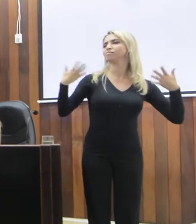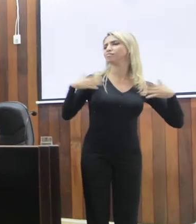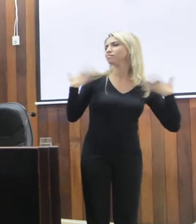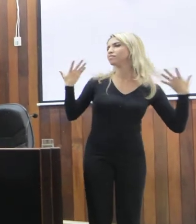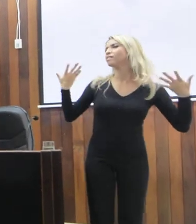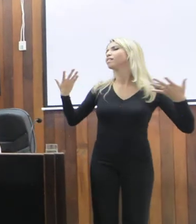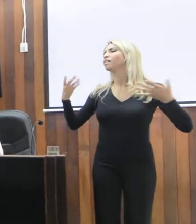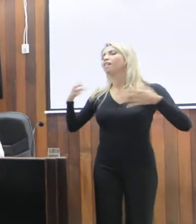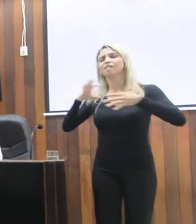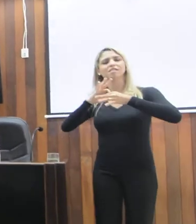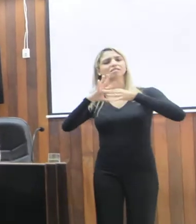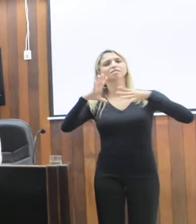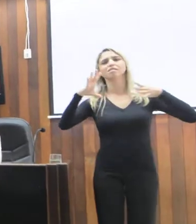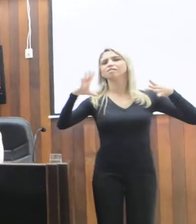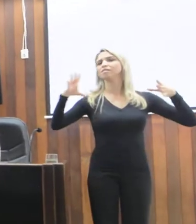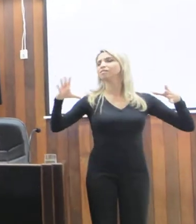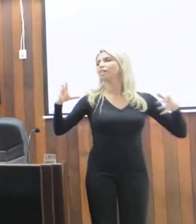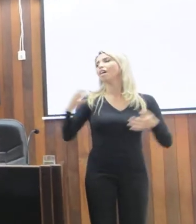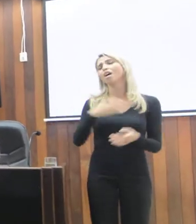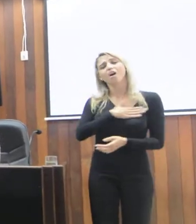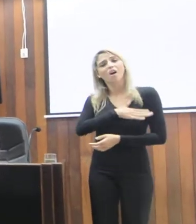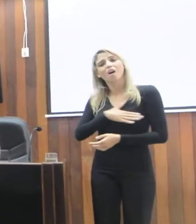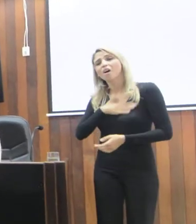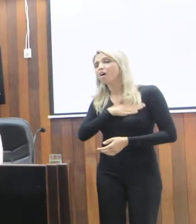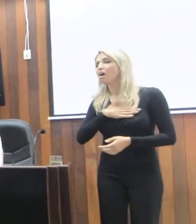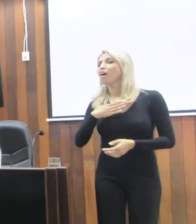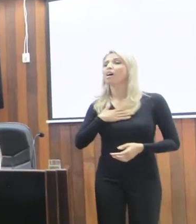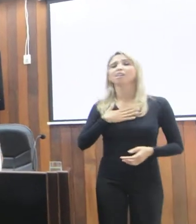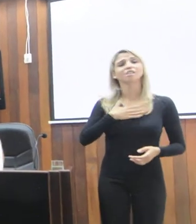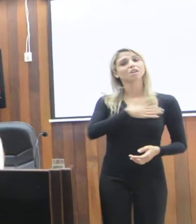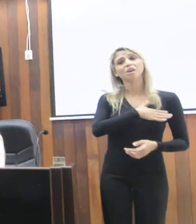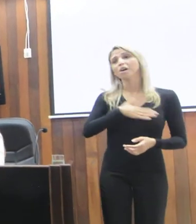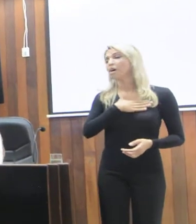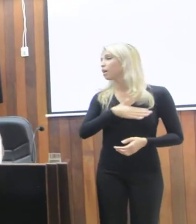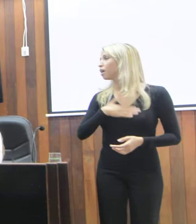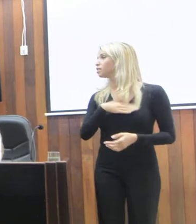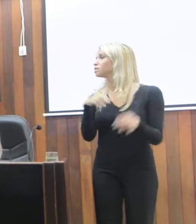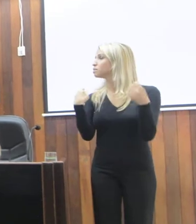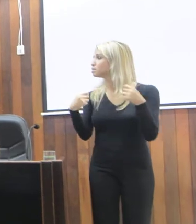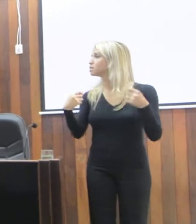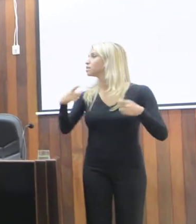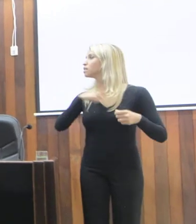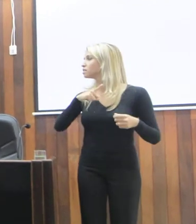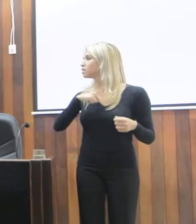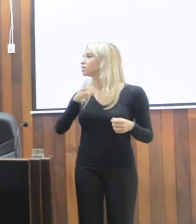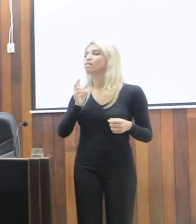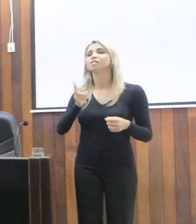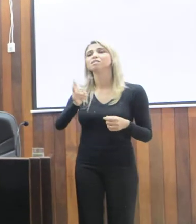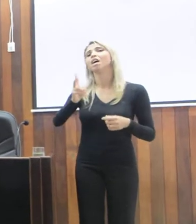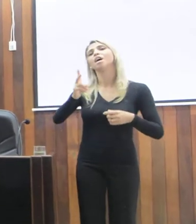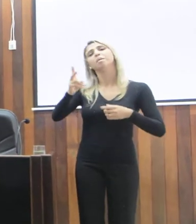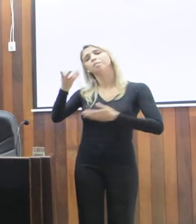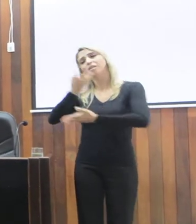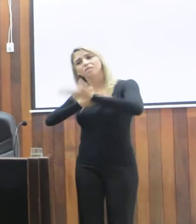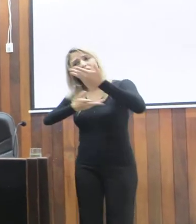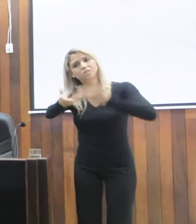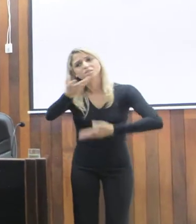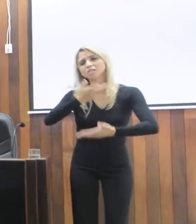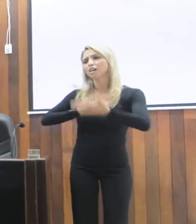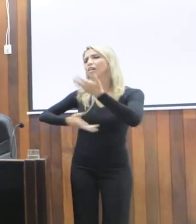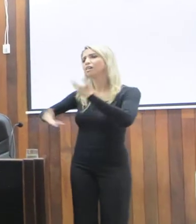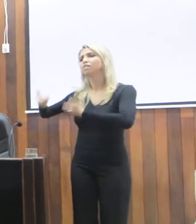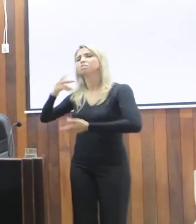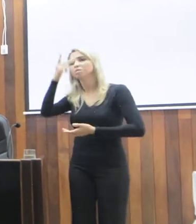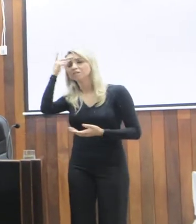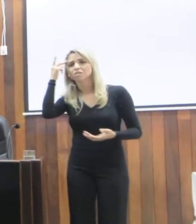polo, é assim, eu gosto. Acho que é, esse é o sentido da Câmara, amigo, a gente tem que ter a proximidade com as pessoas que vêm aqui